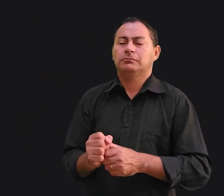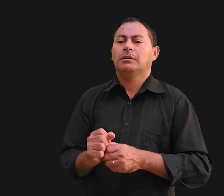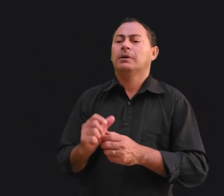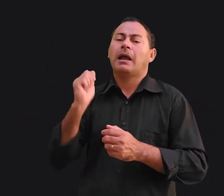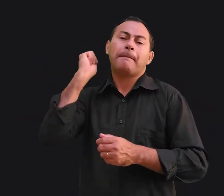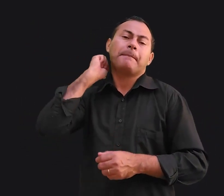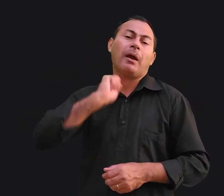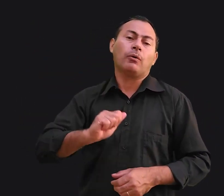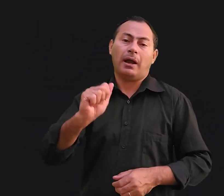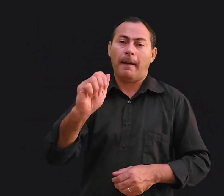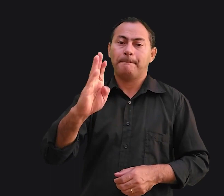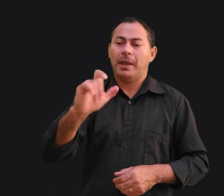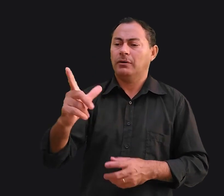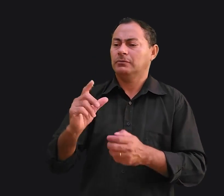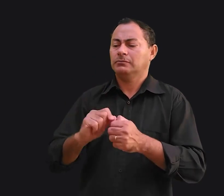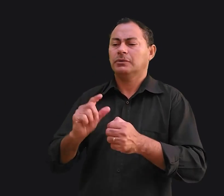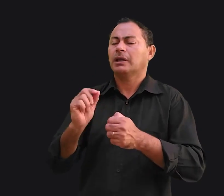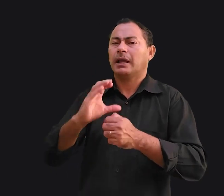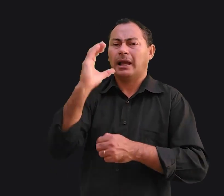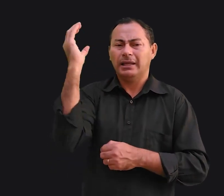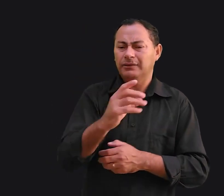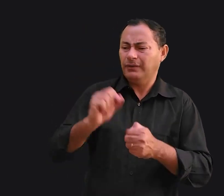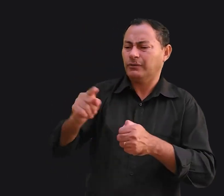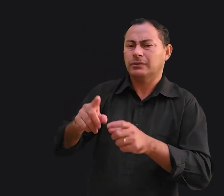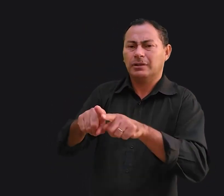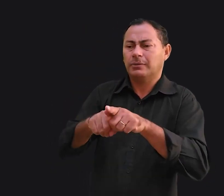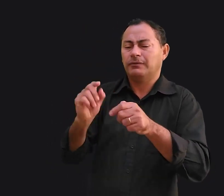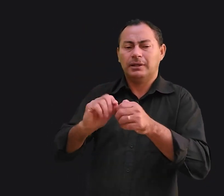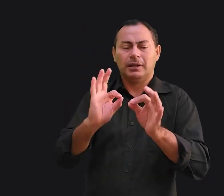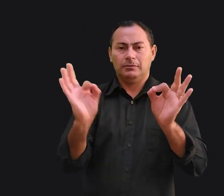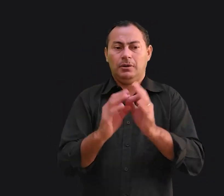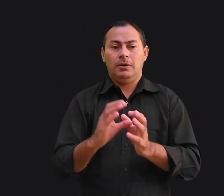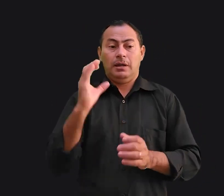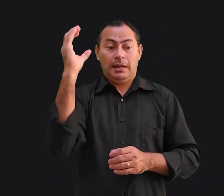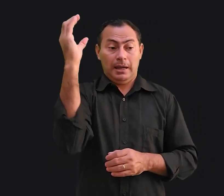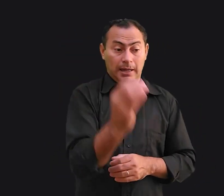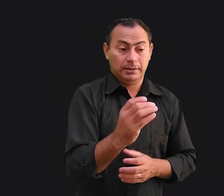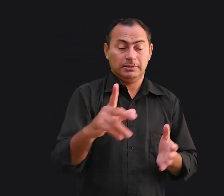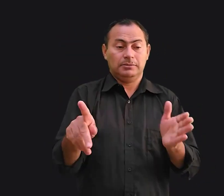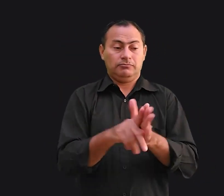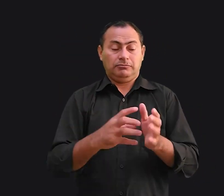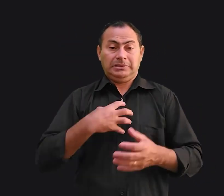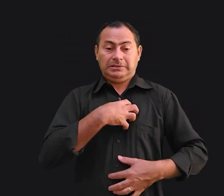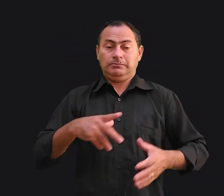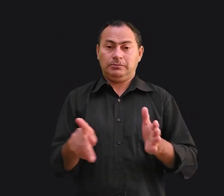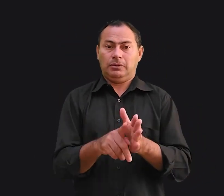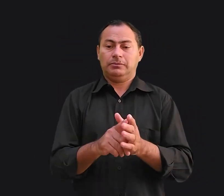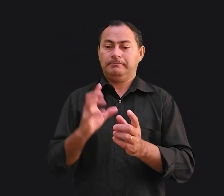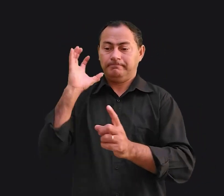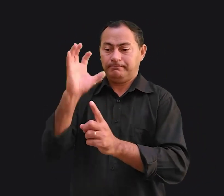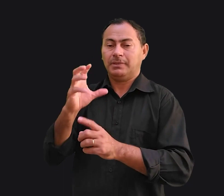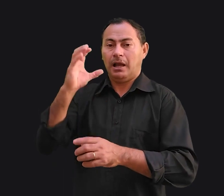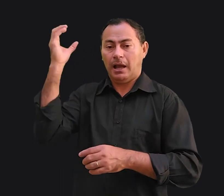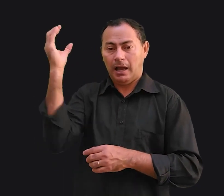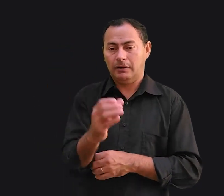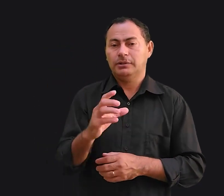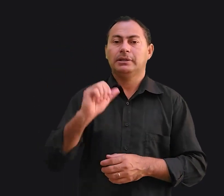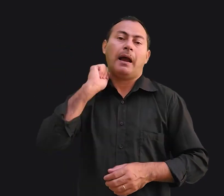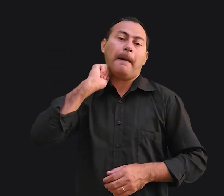isso com Abel, se Abel não tinha feito nada para ele, hein? Caim estava com raiva de si mesmo e projetou sua raiva em Abel.